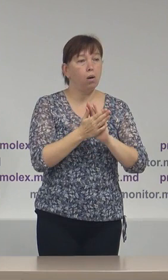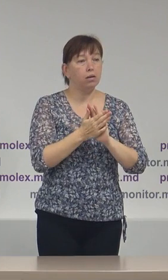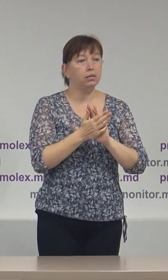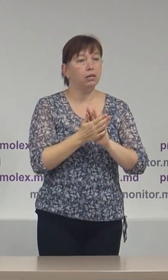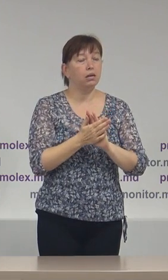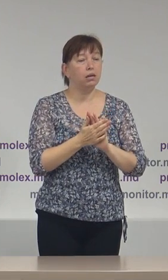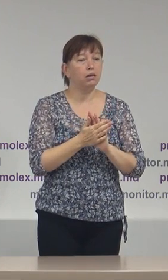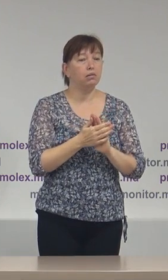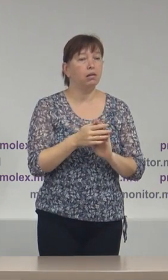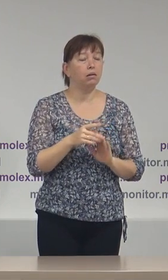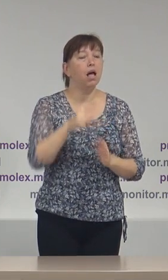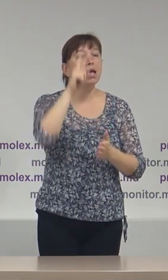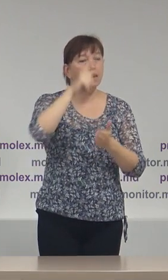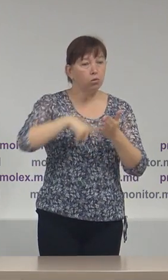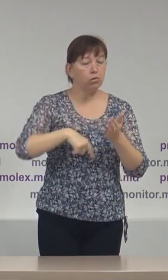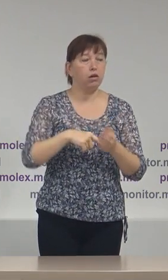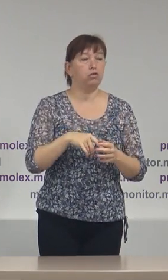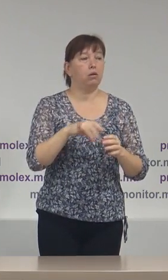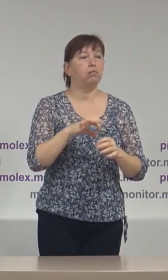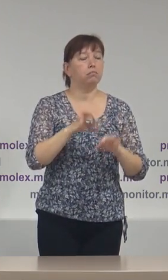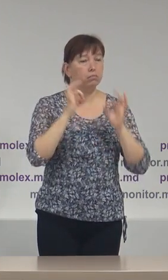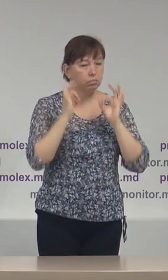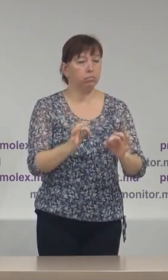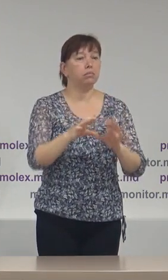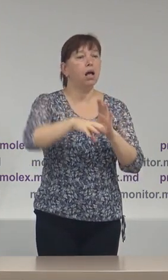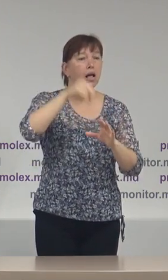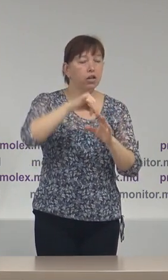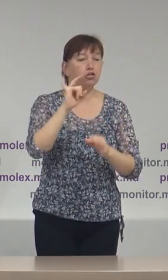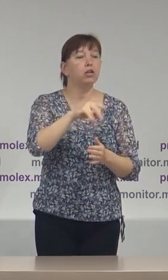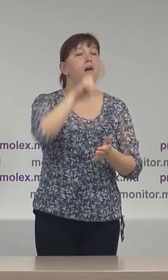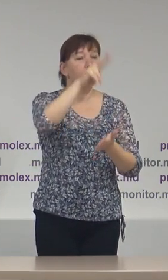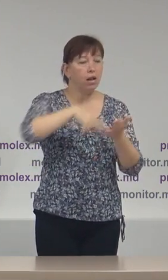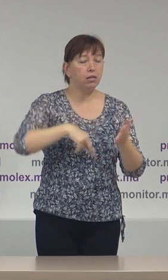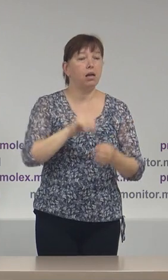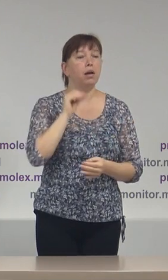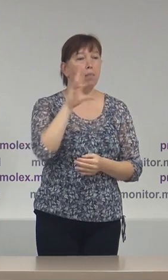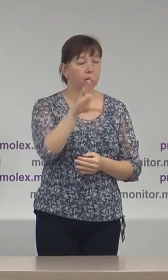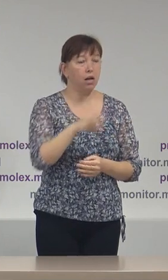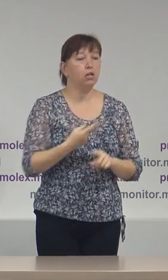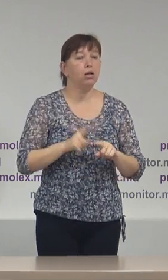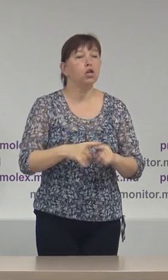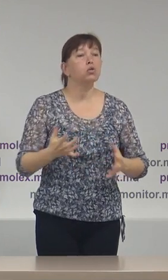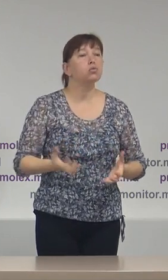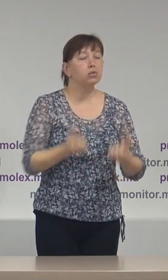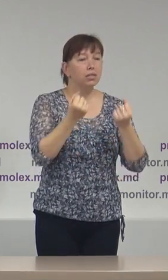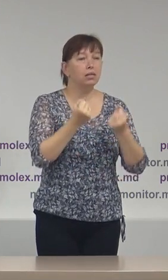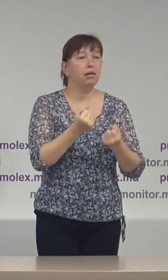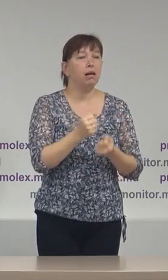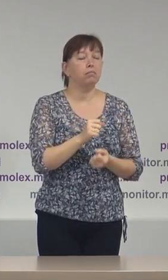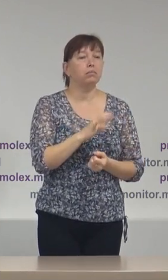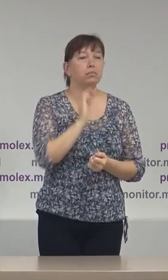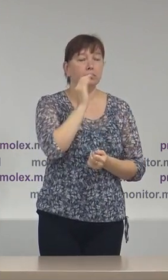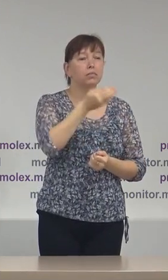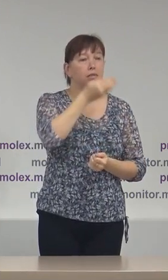recunoașterea legalității alegerilor și validarea mandatelor, este vorba de susținerea tacită și